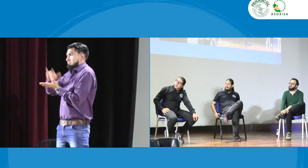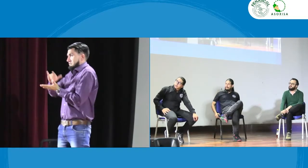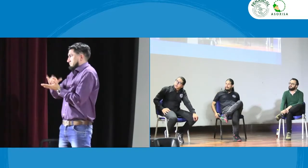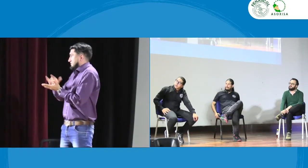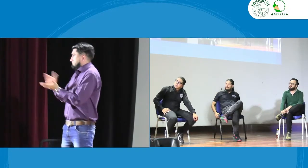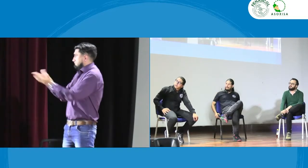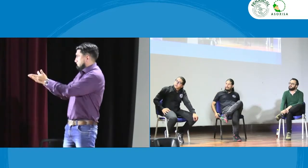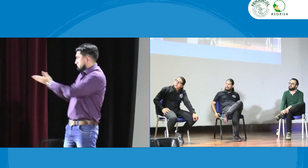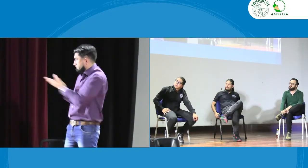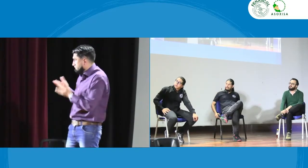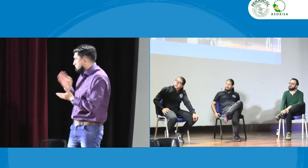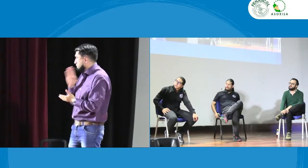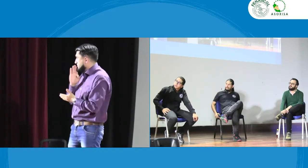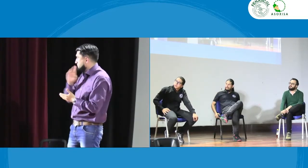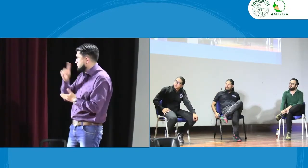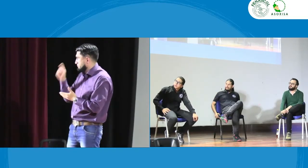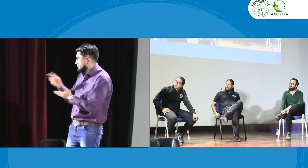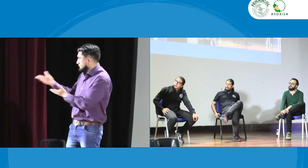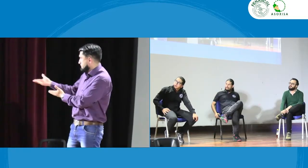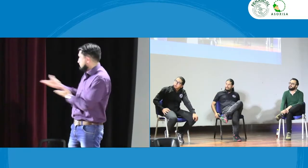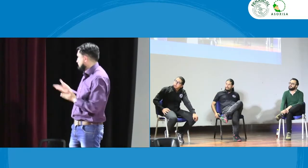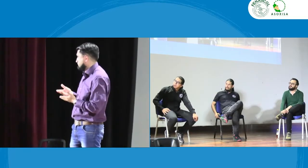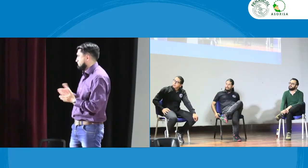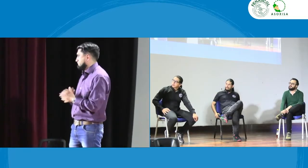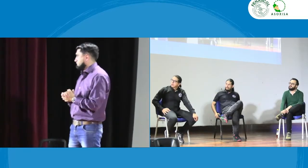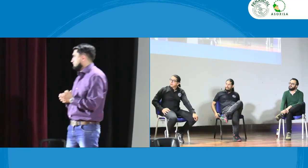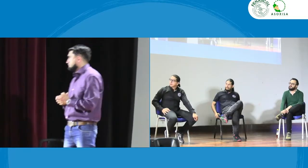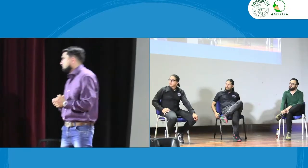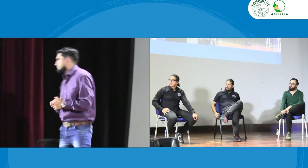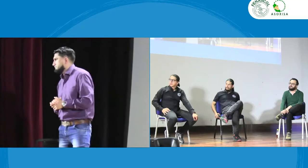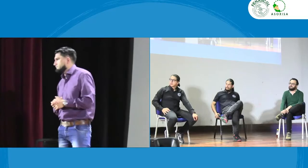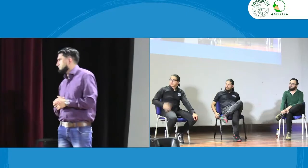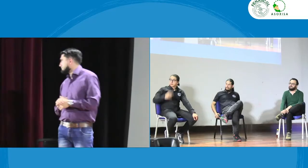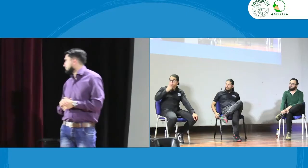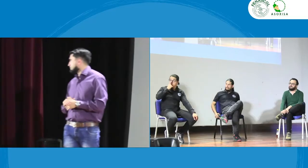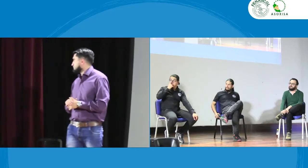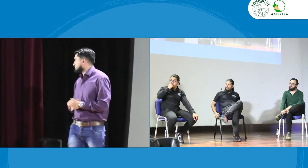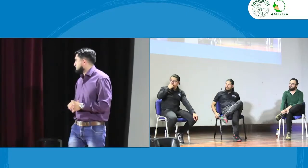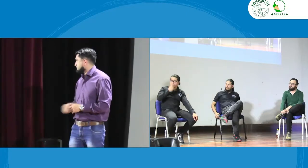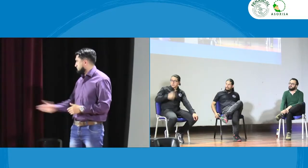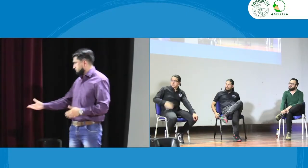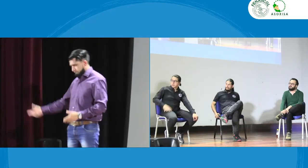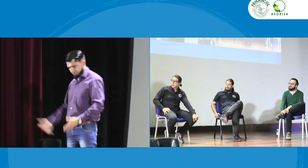más adelante tenemos espacio para más preguntas acá en la sala